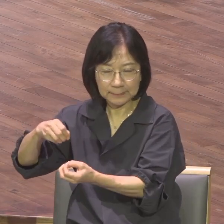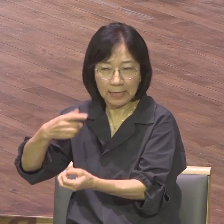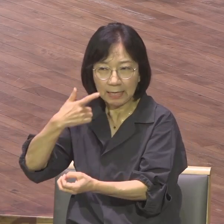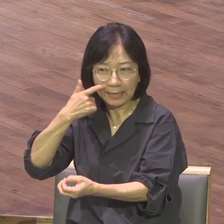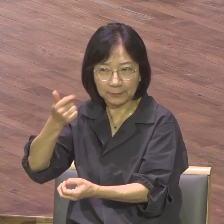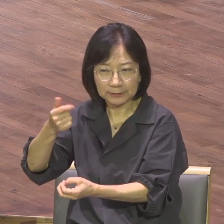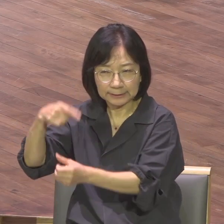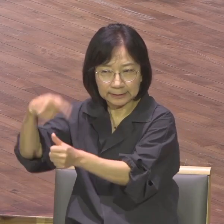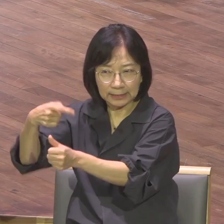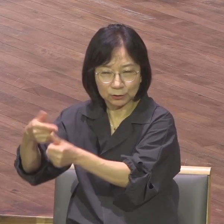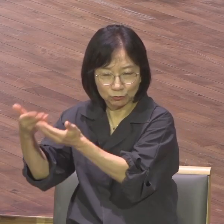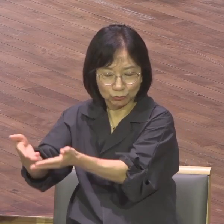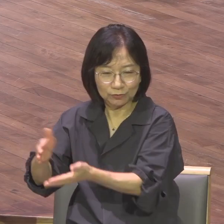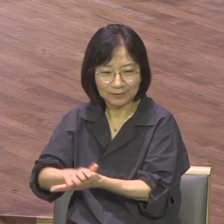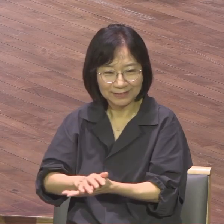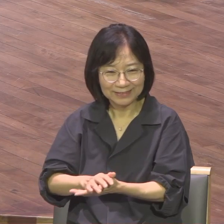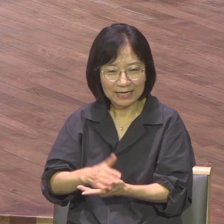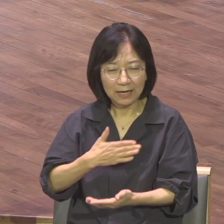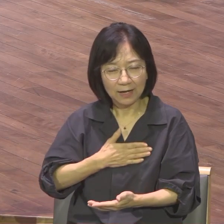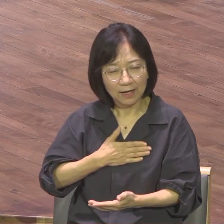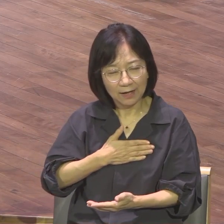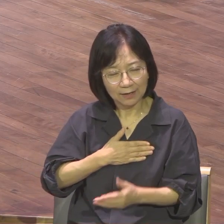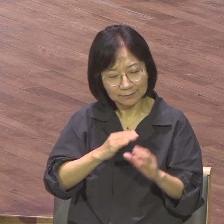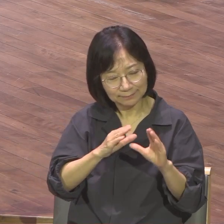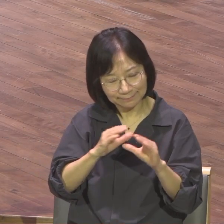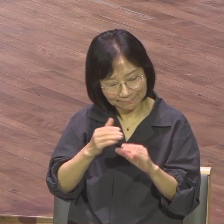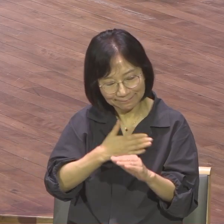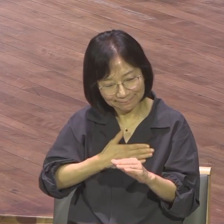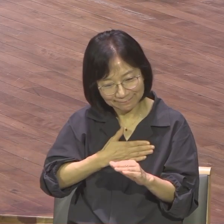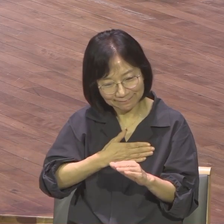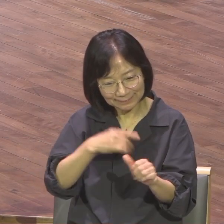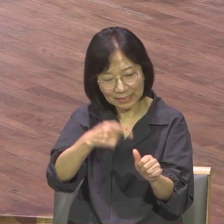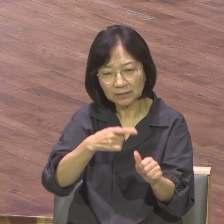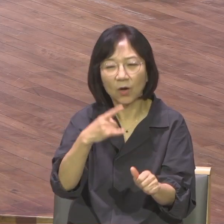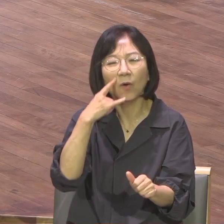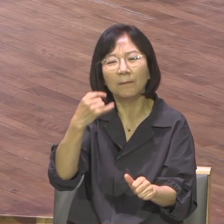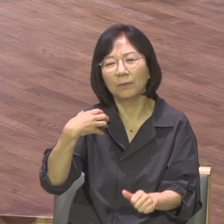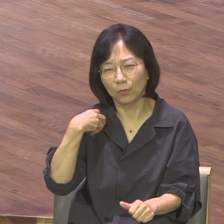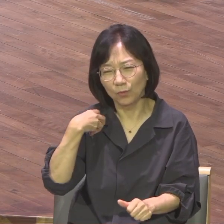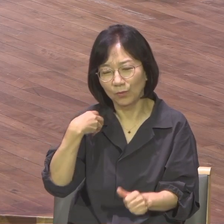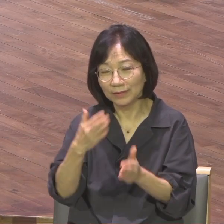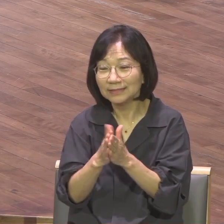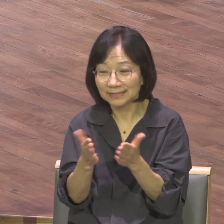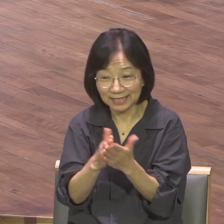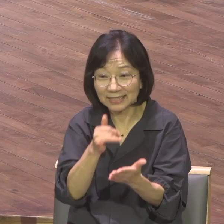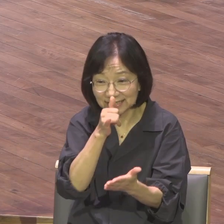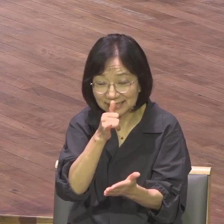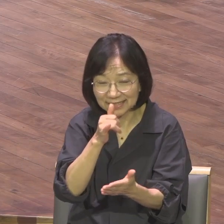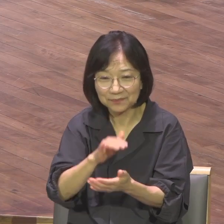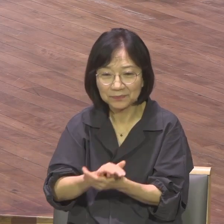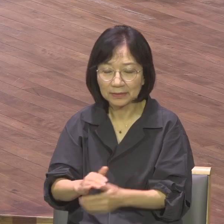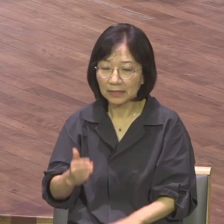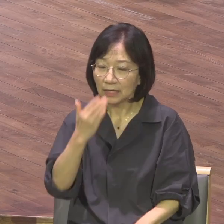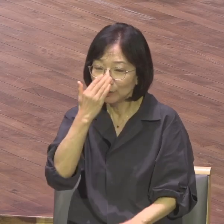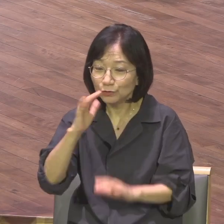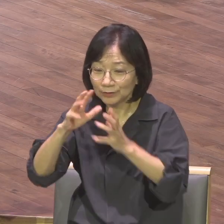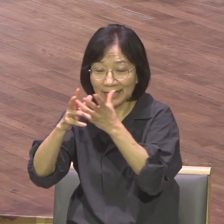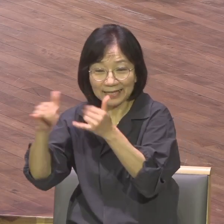유대인들은 안식일을 제외한 144시간의 삶 속에서 즉 주중 6일 동안에 뭐 하느냐 가정에서 자녀에게 신앙을